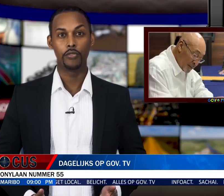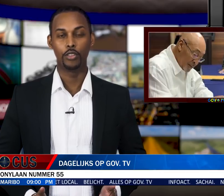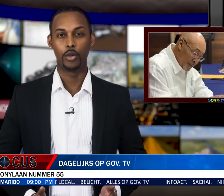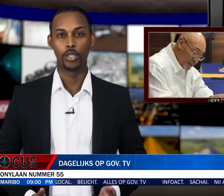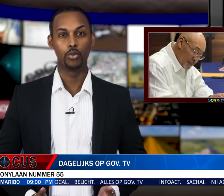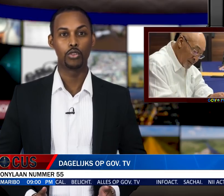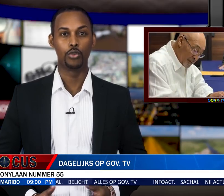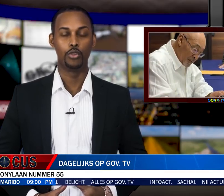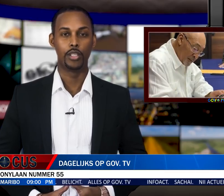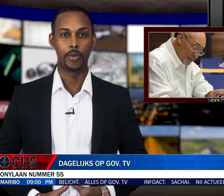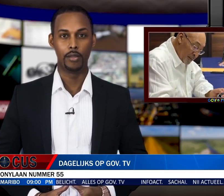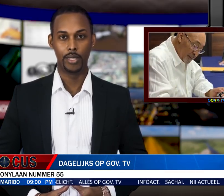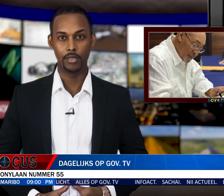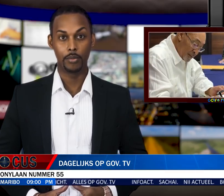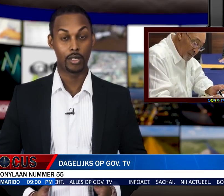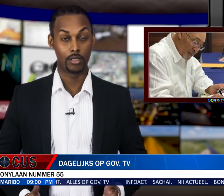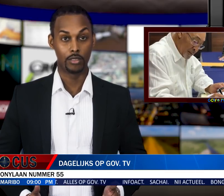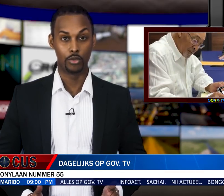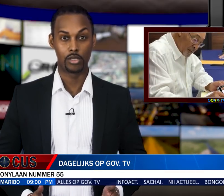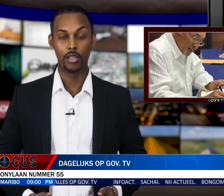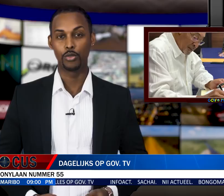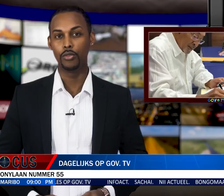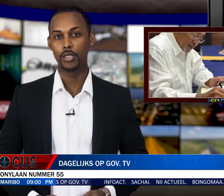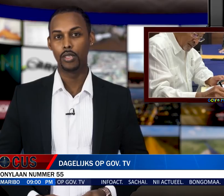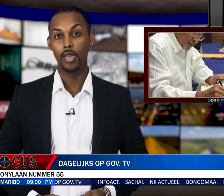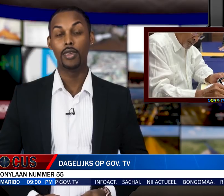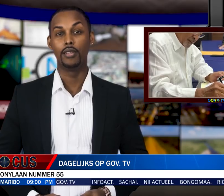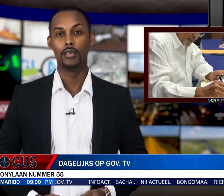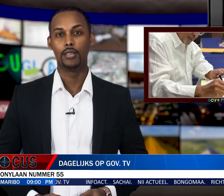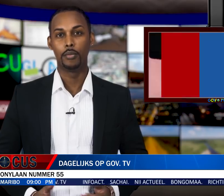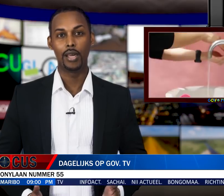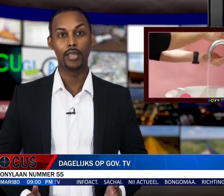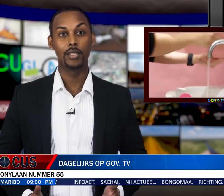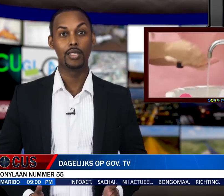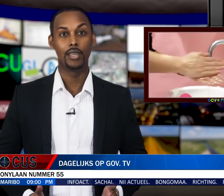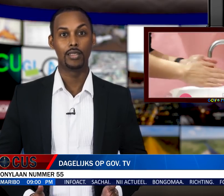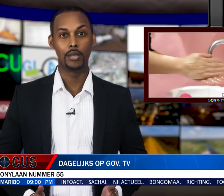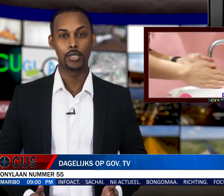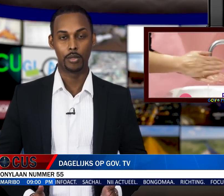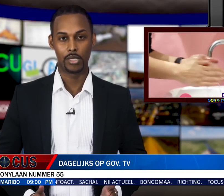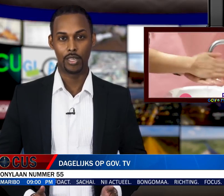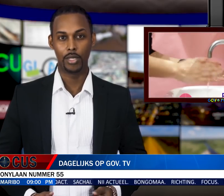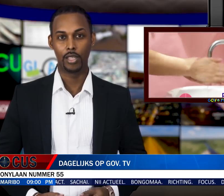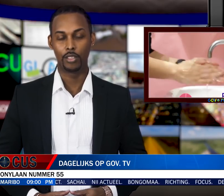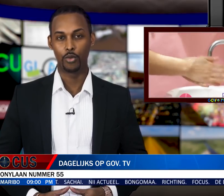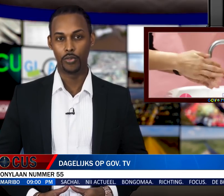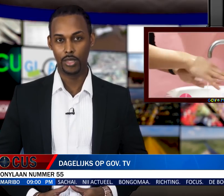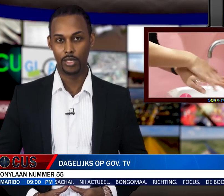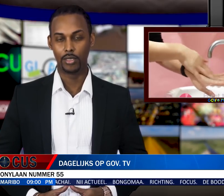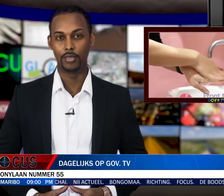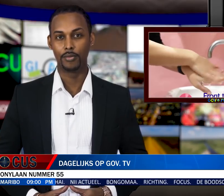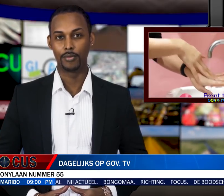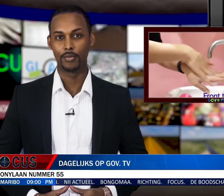De nieuwe valuta werd goedgekeurd door het parlement, bekrachtigd door staatshoofd. En belangrijke hygiëne tips ter bescherming tegen